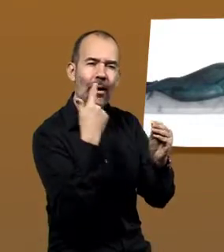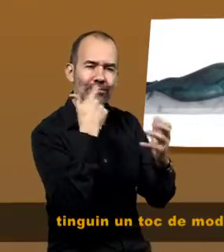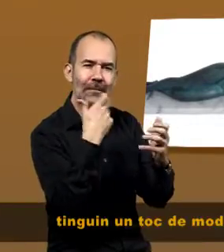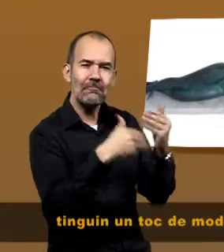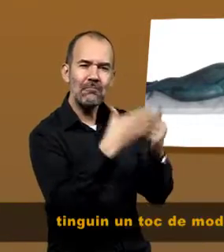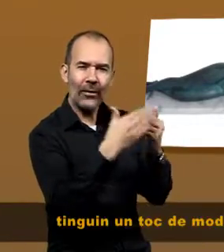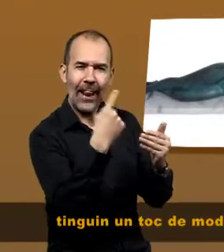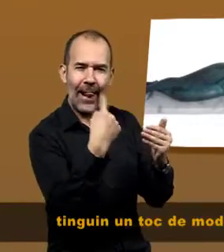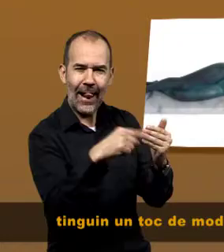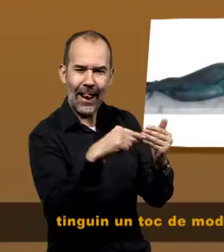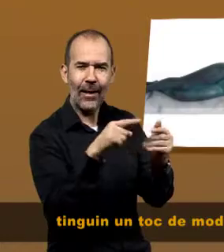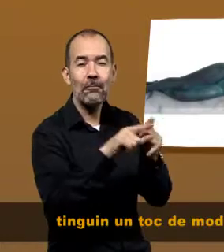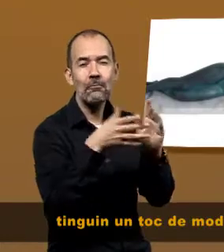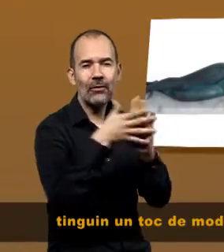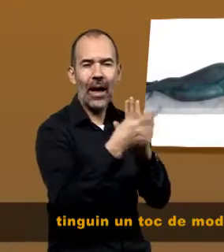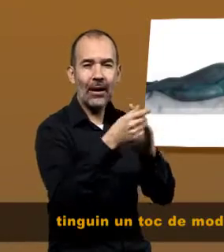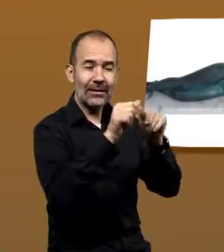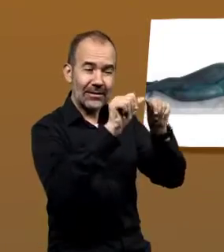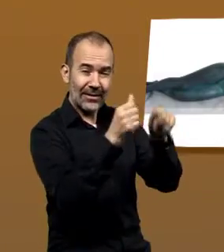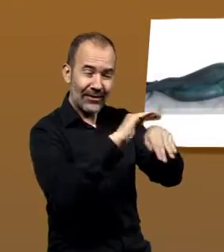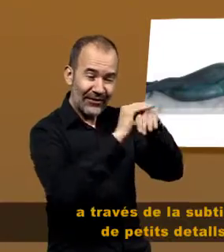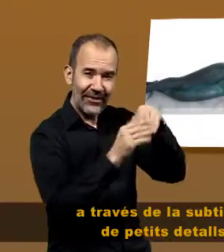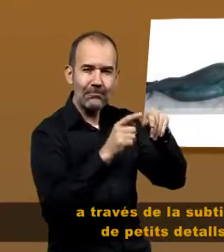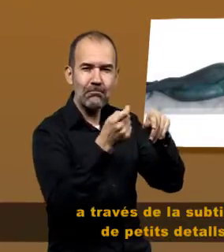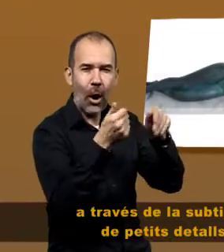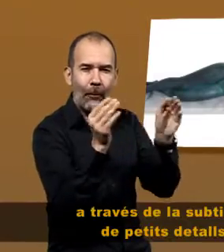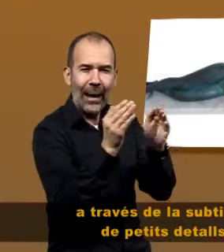modernitat a través de la subtilesa de petits detalls.